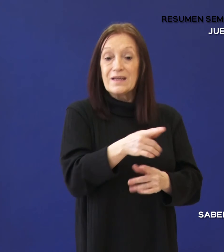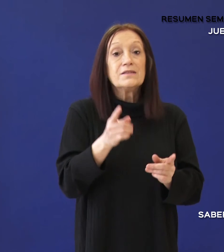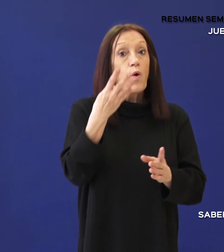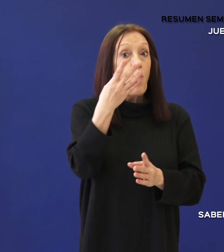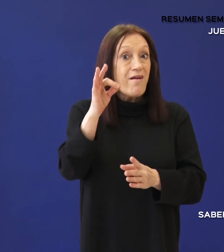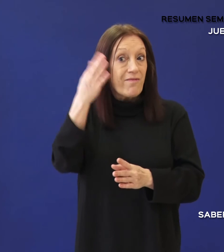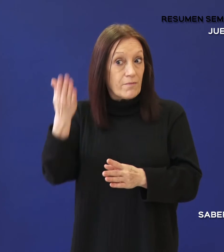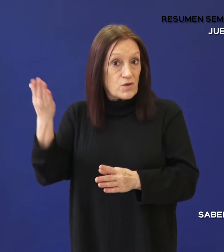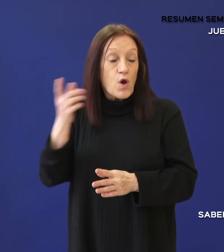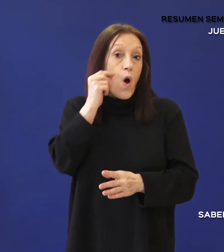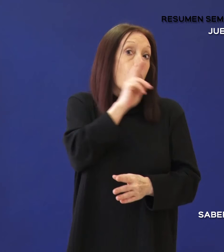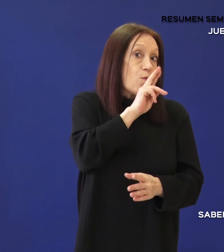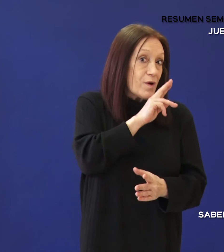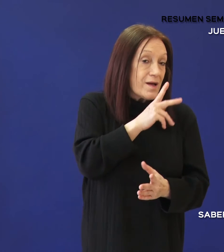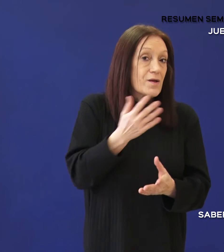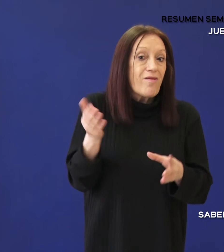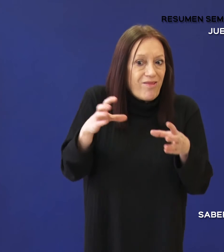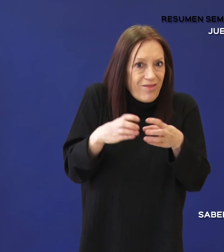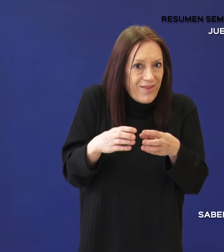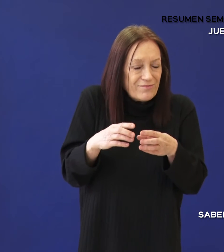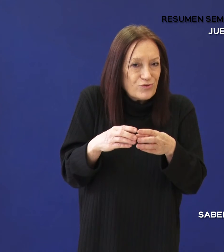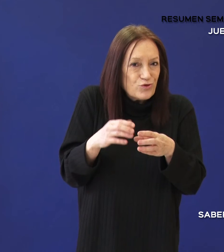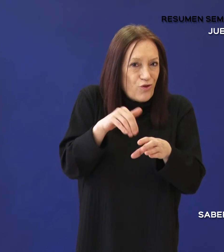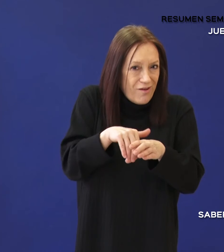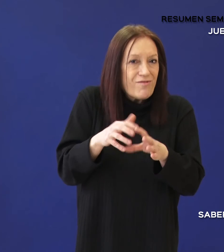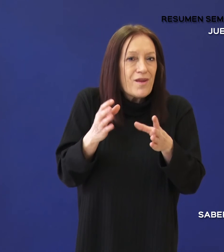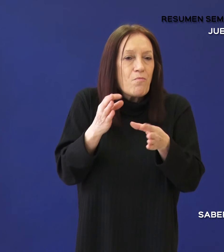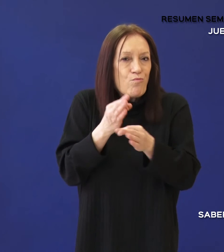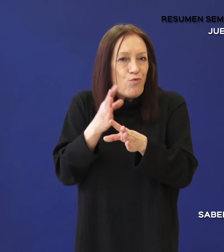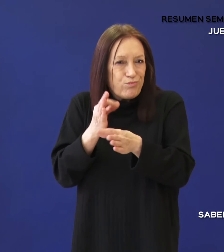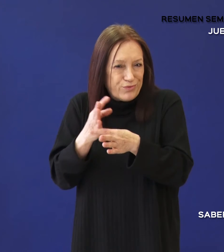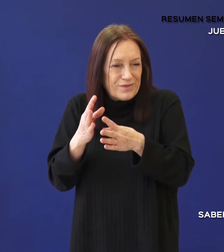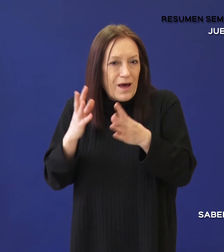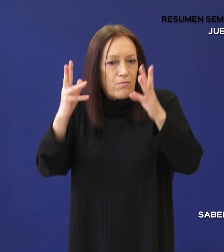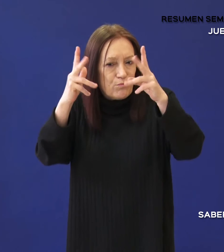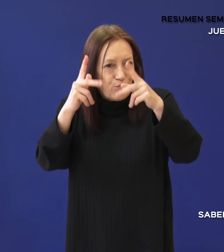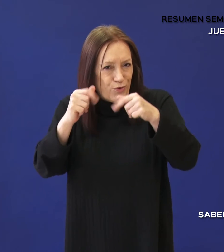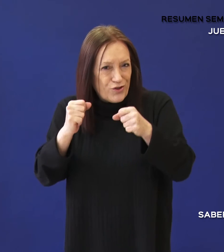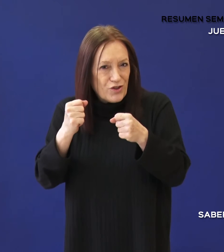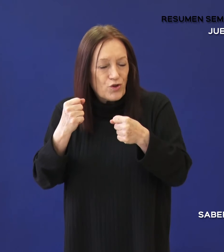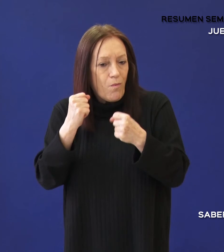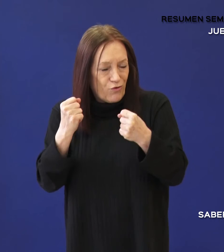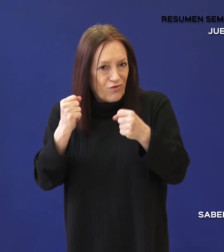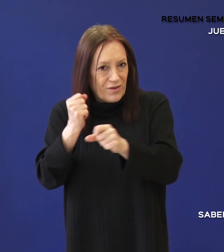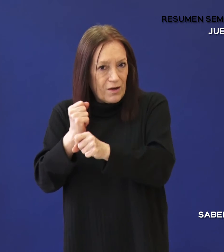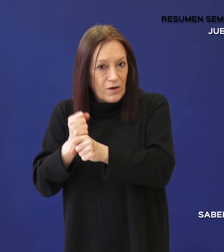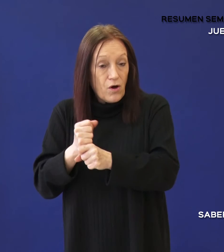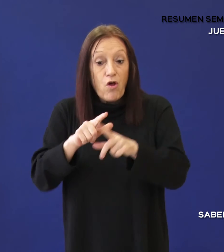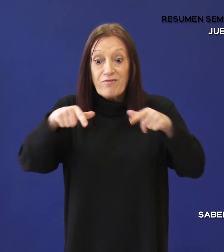santacruceños o santacruceñas, enmarcados en el programa Potenciar Trabajo, recibirán certificación del Ministerio de Desarrollo